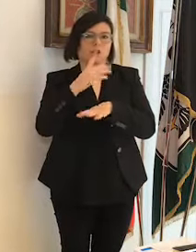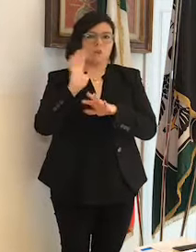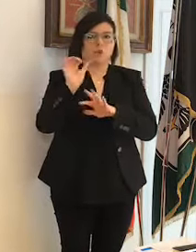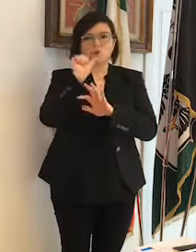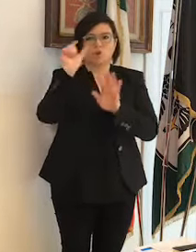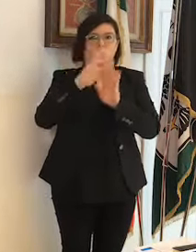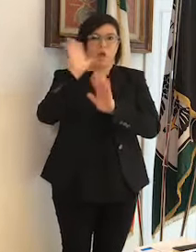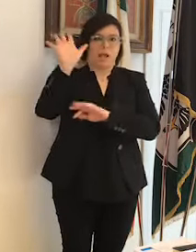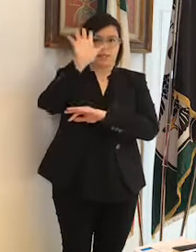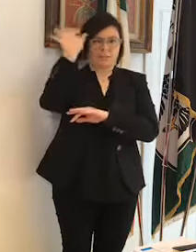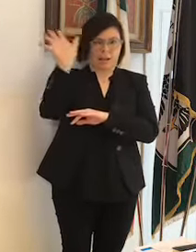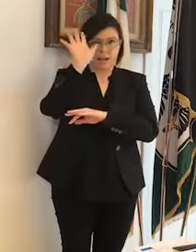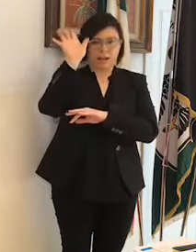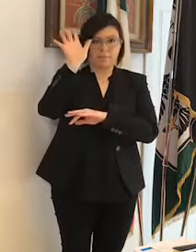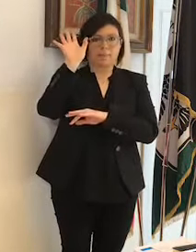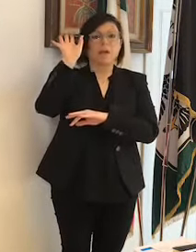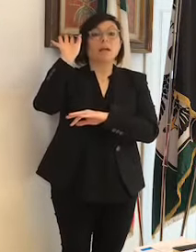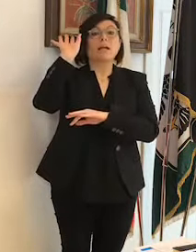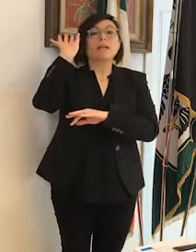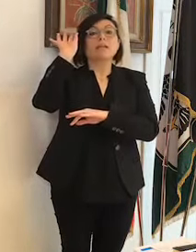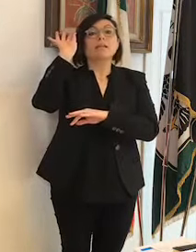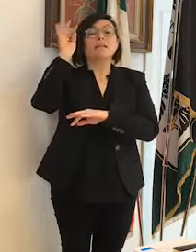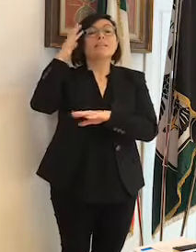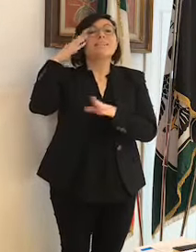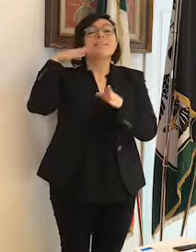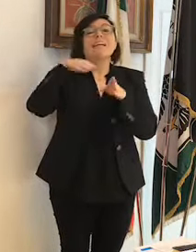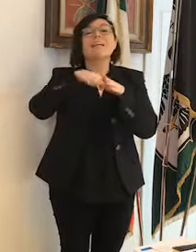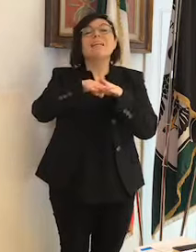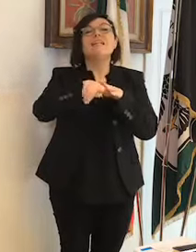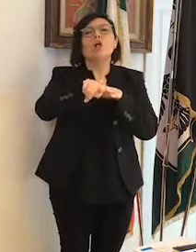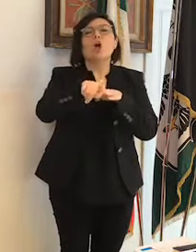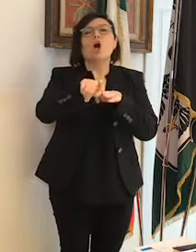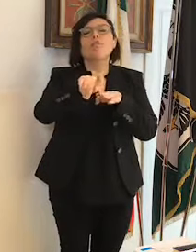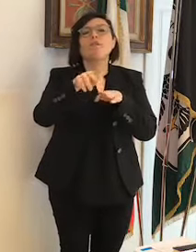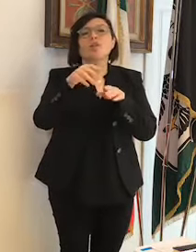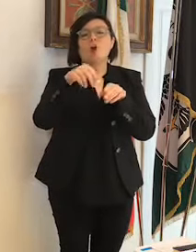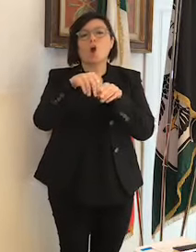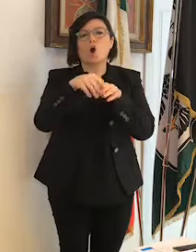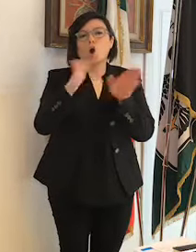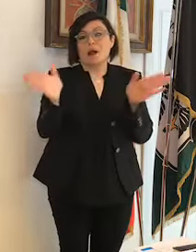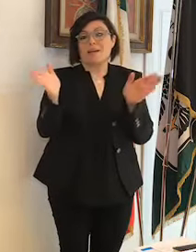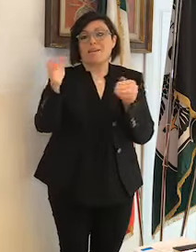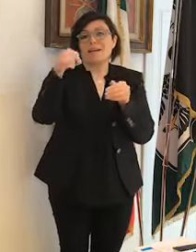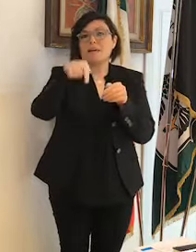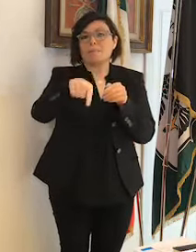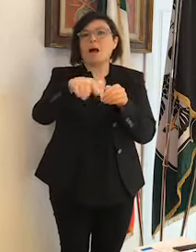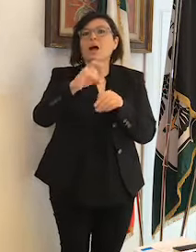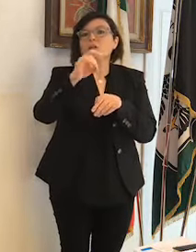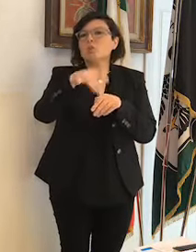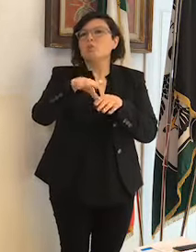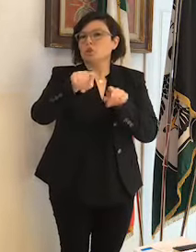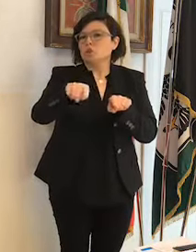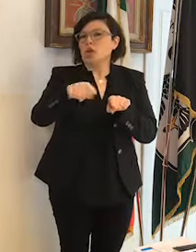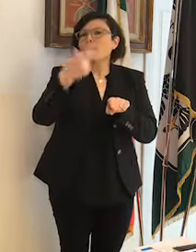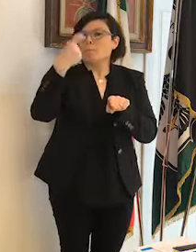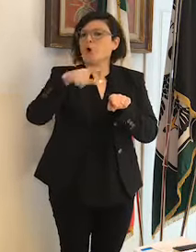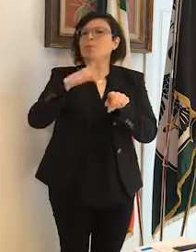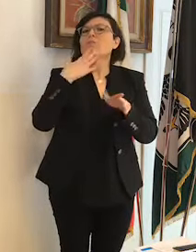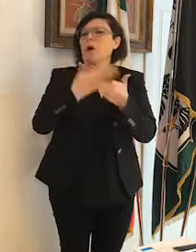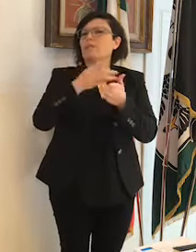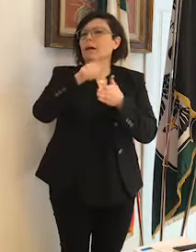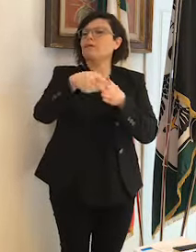a titolo di esempio, che l'appropriatezza dei ricoveri nel suo reparto c'è e se